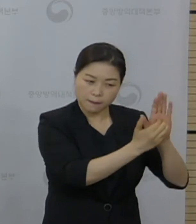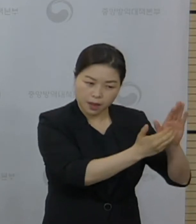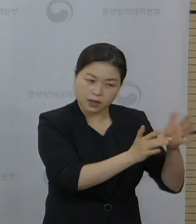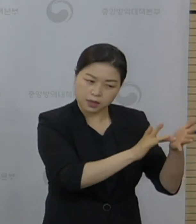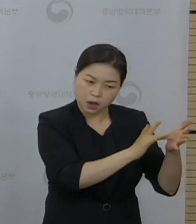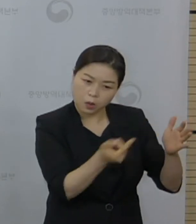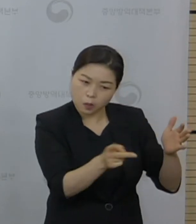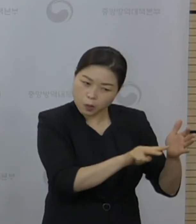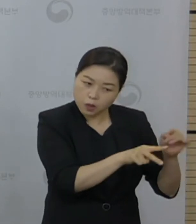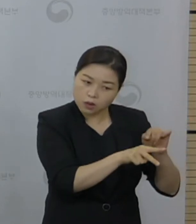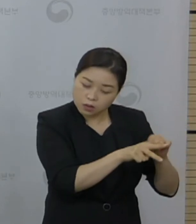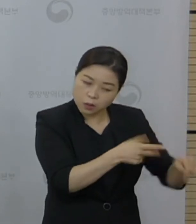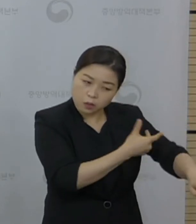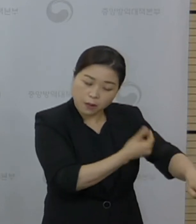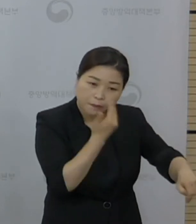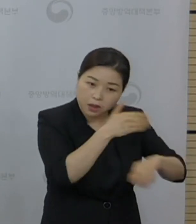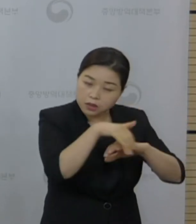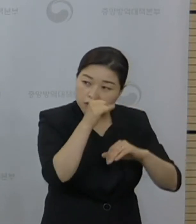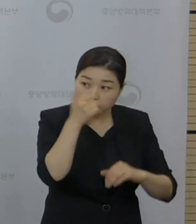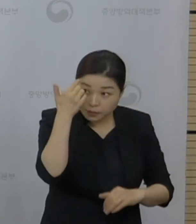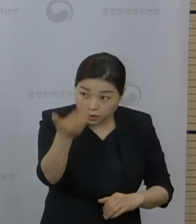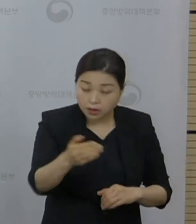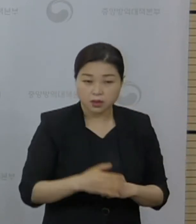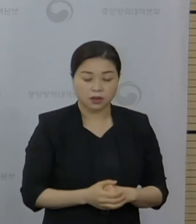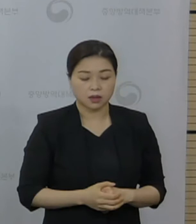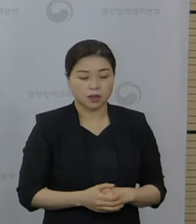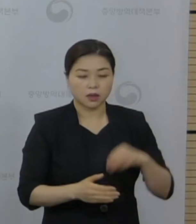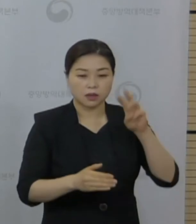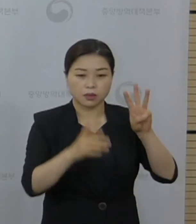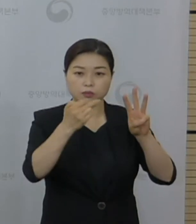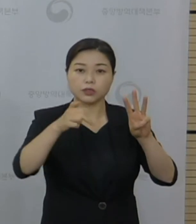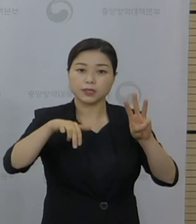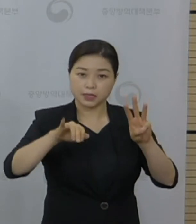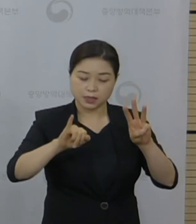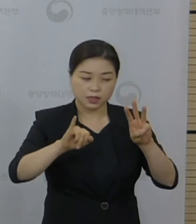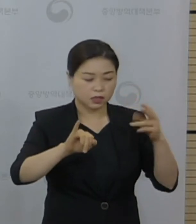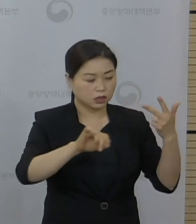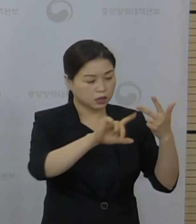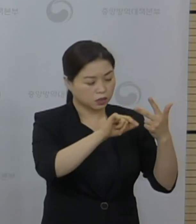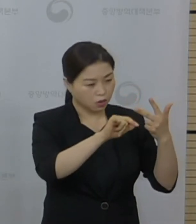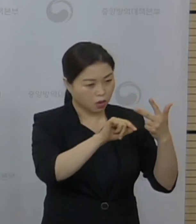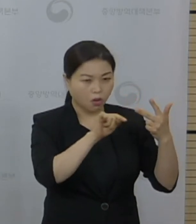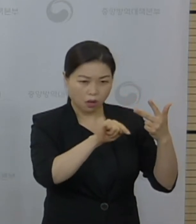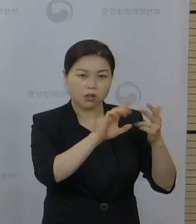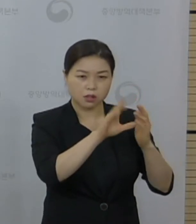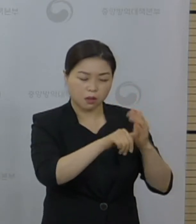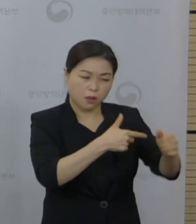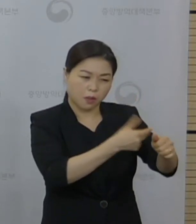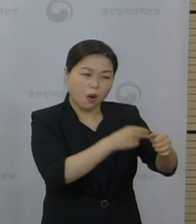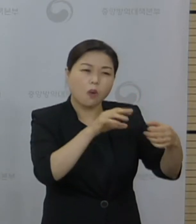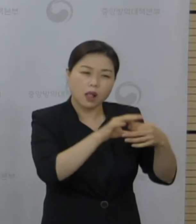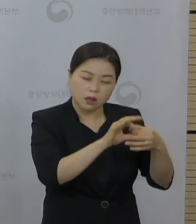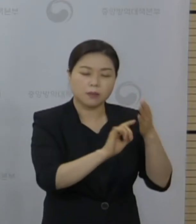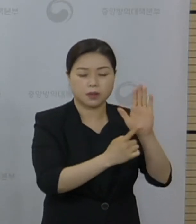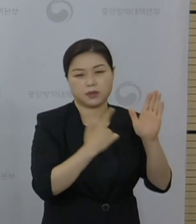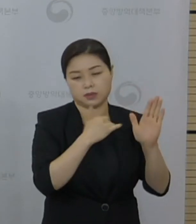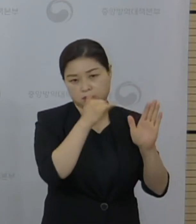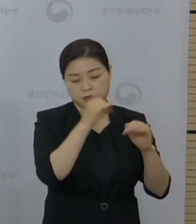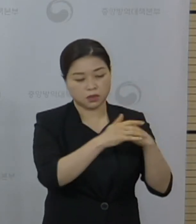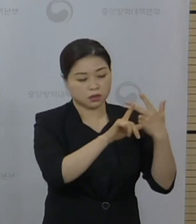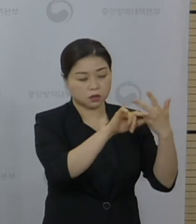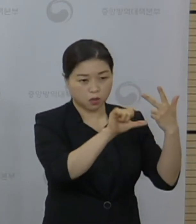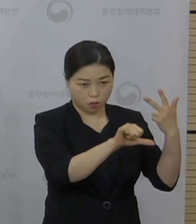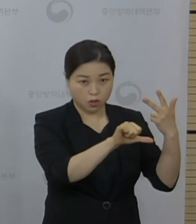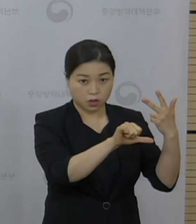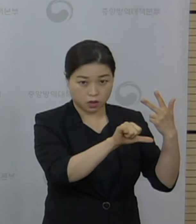지난번에 그 3분기 계획을 발표하면서 7월달 교차접종 계획에 대해서는 발표를 한 바가 있습니다. 그래서 7월 5일부터